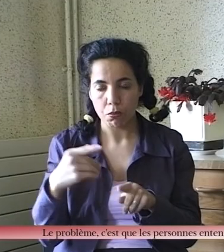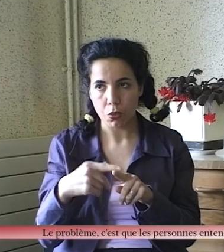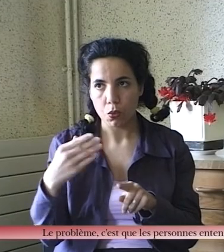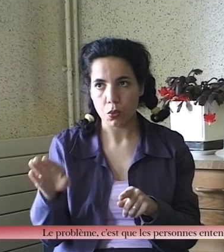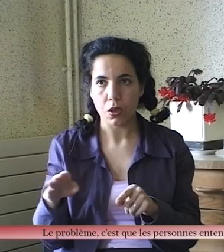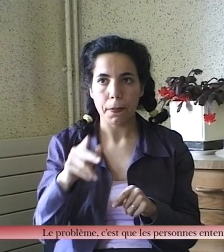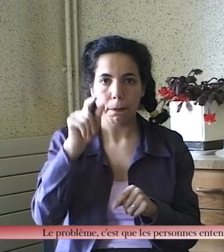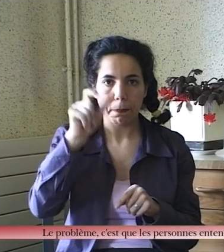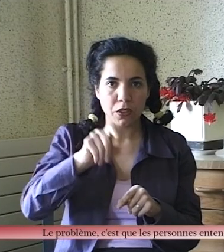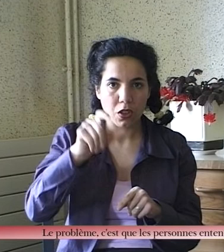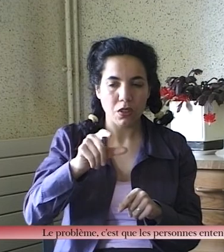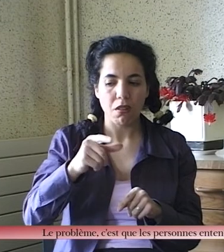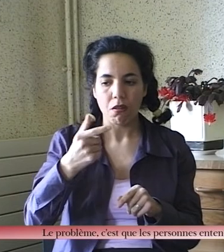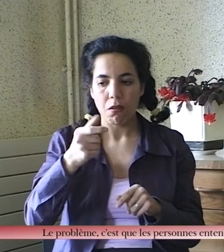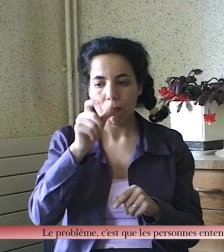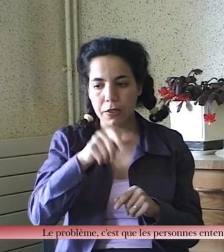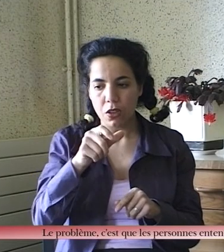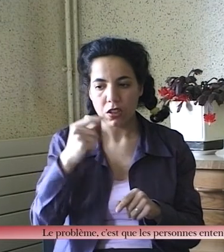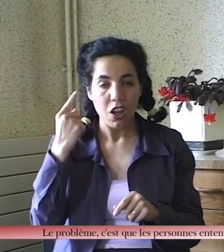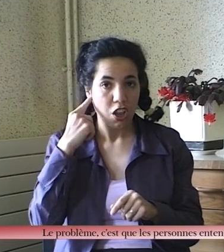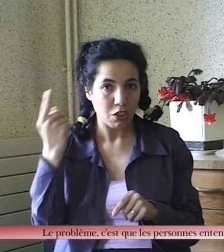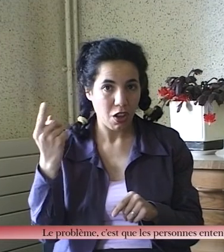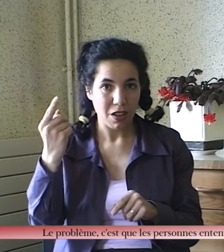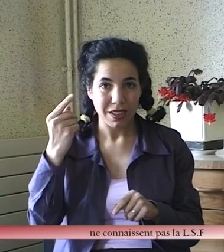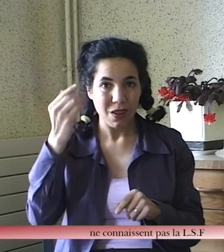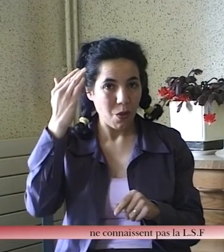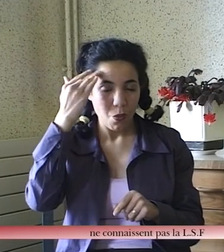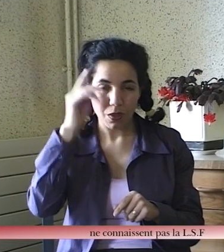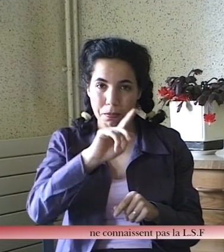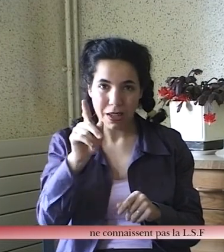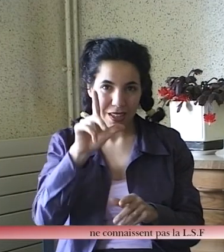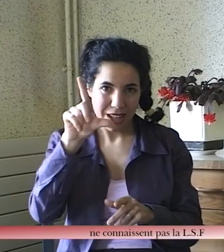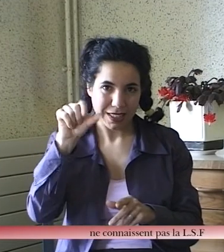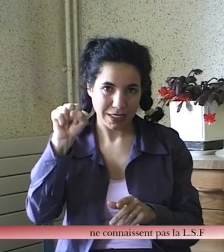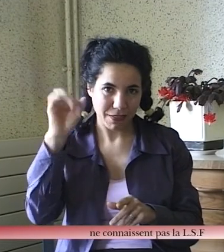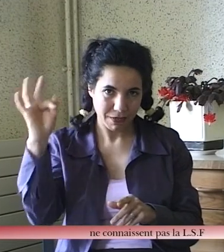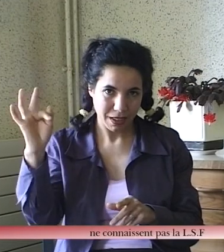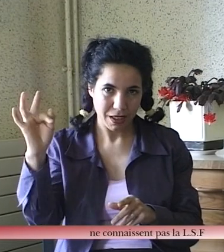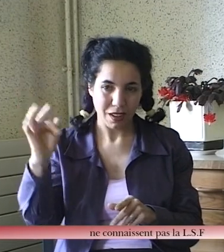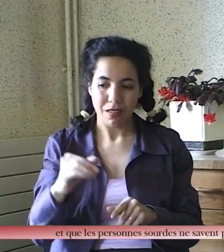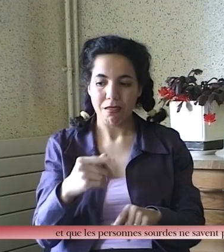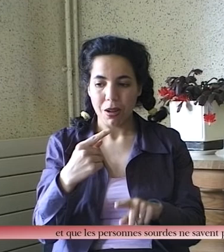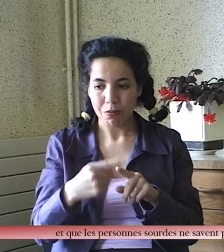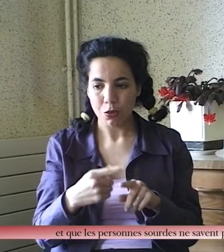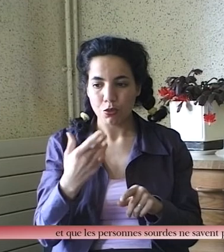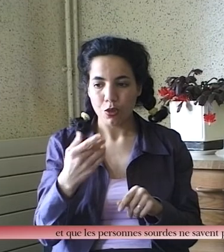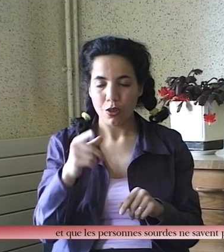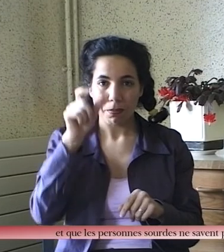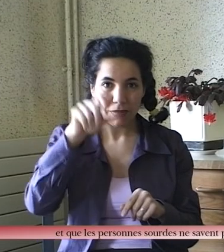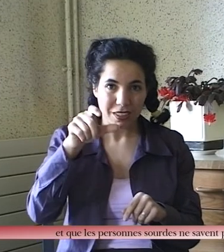Le problème,'est que les personnes entendantes ne connaissent pas la LSF. et que les personnes sourdes ne